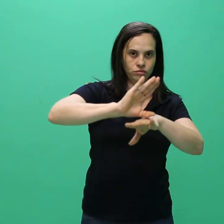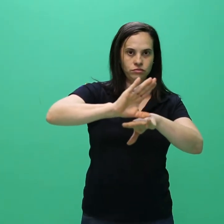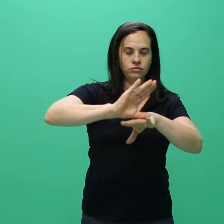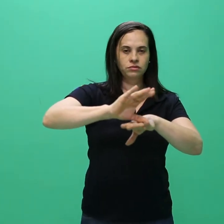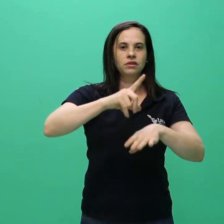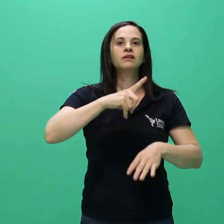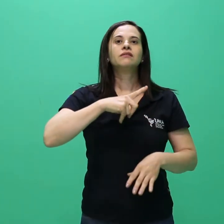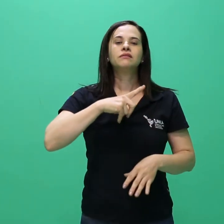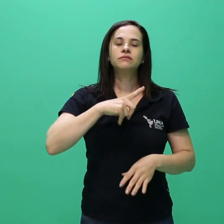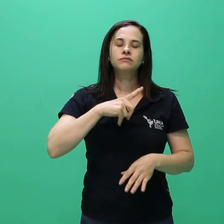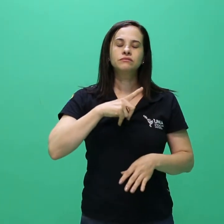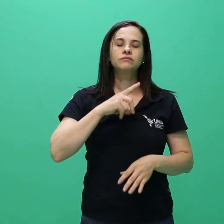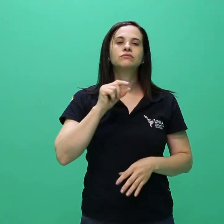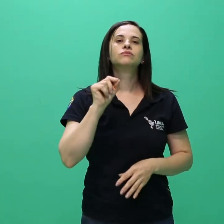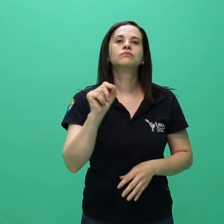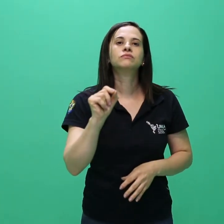requerimento mais recente.